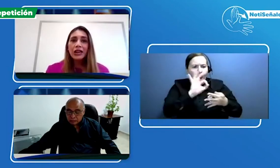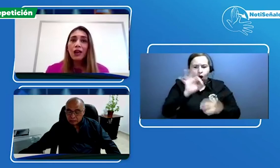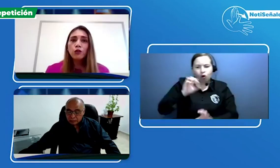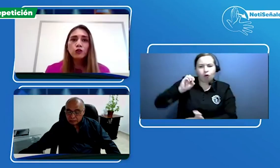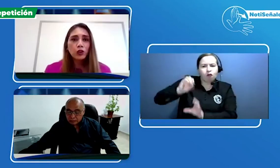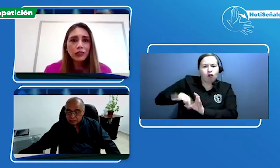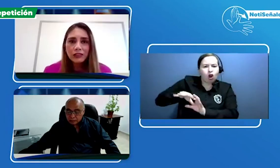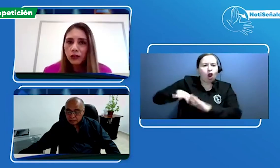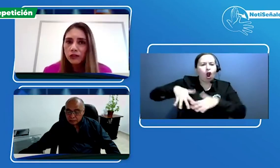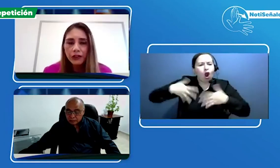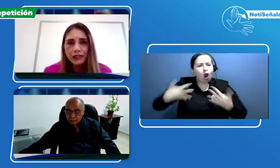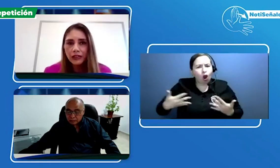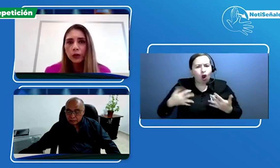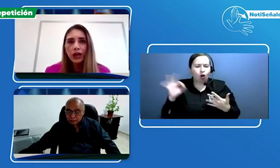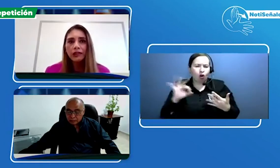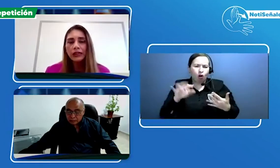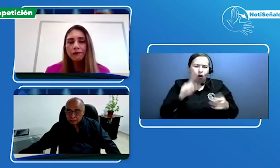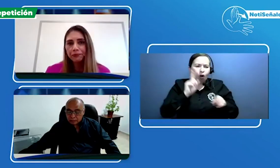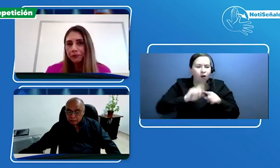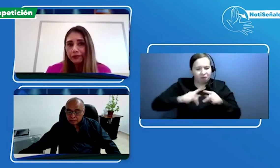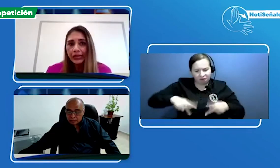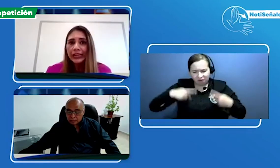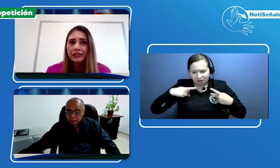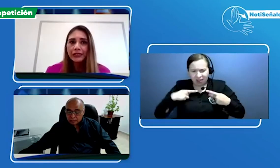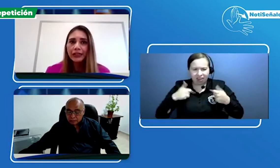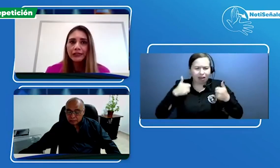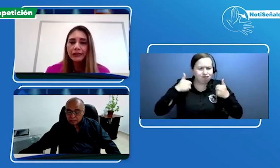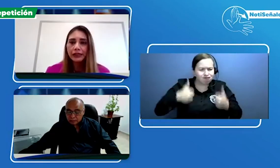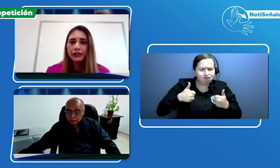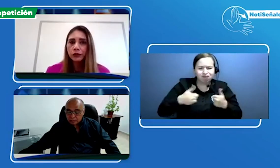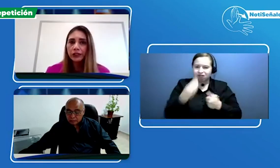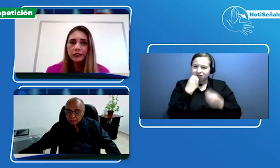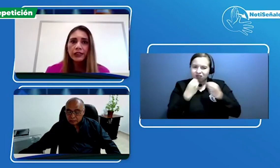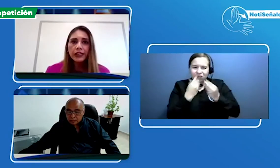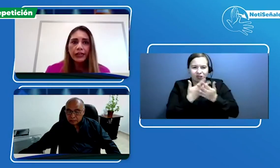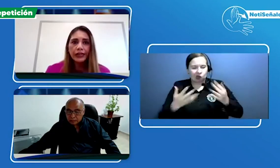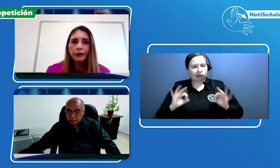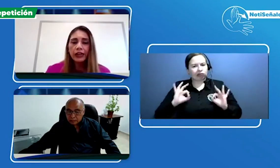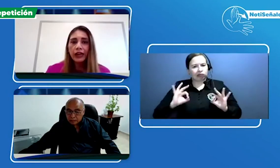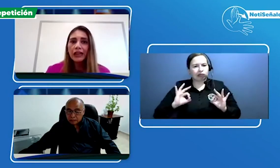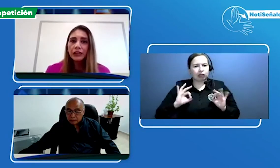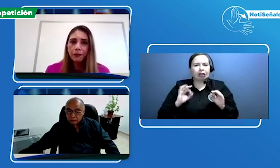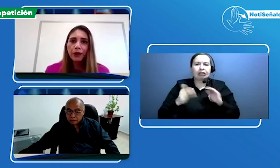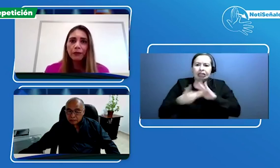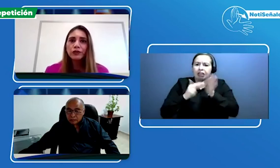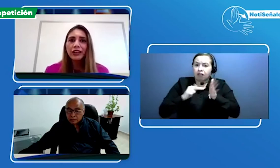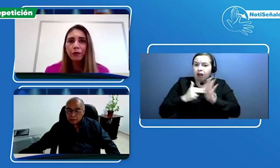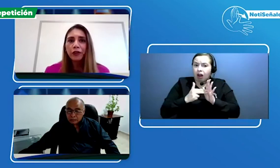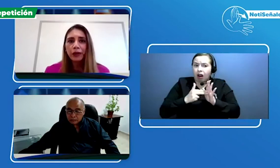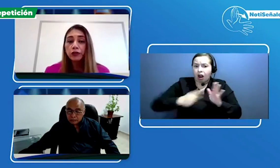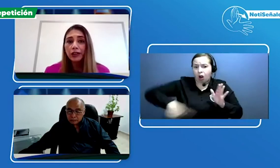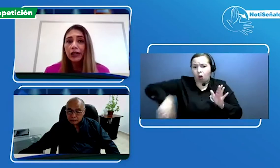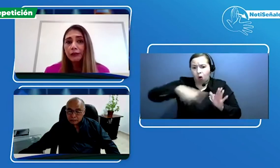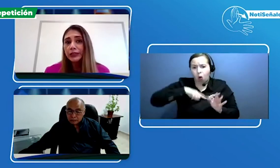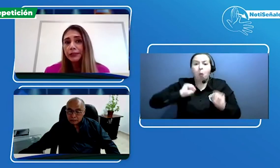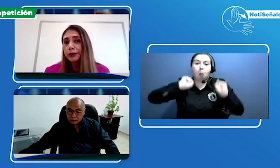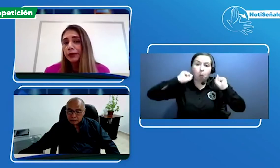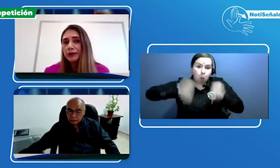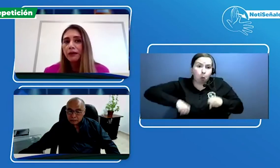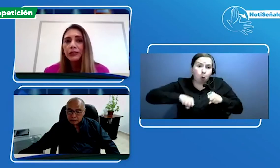la adopción de estilos de vida saludable, etcétera, etcétera. Entonces, creo que así podemos ser, podríamos cerrar la brecha porque pues a